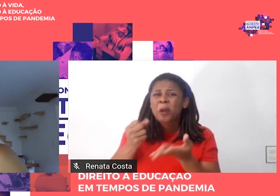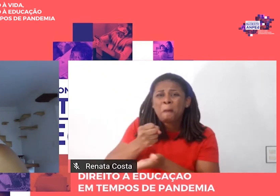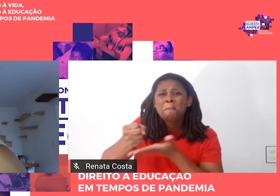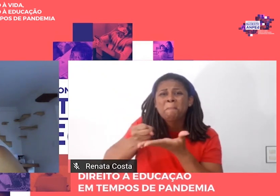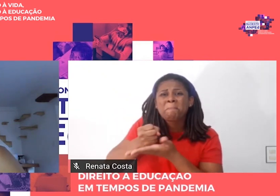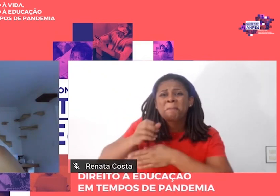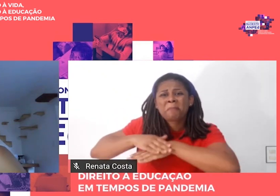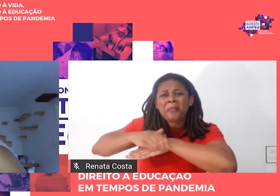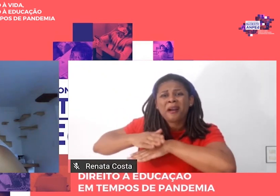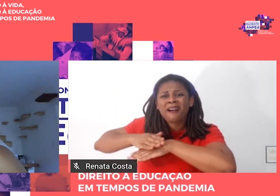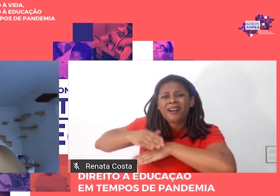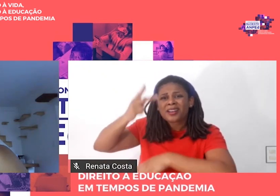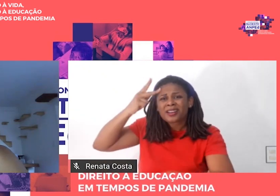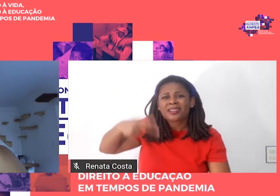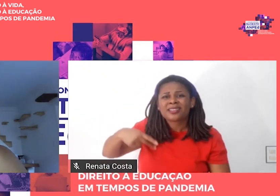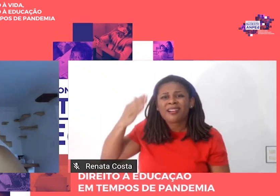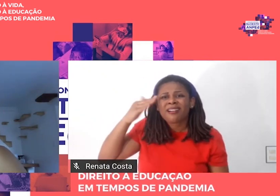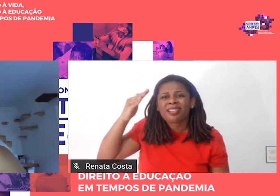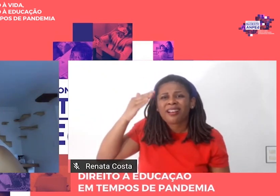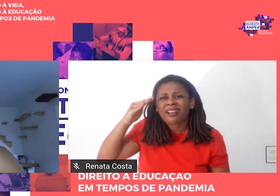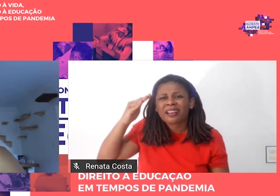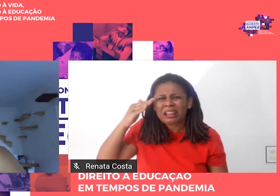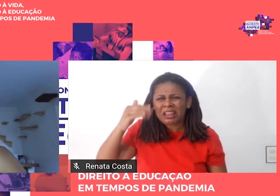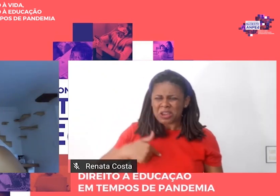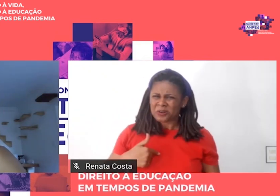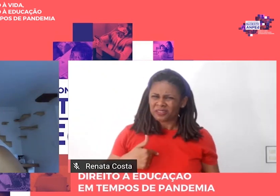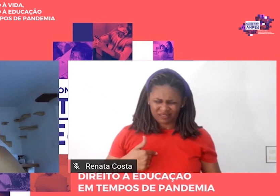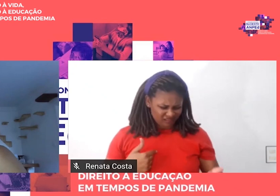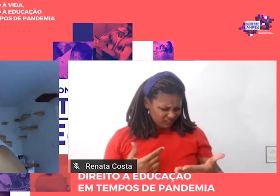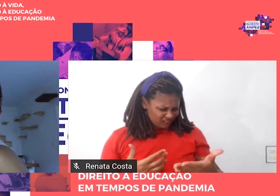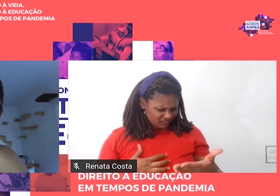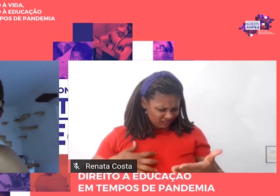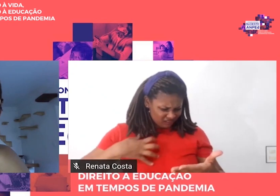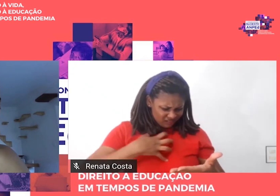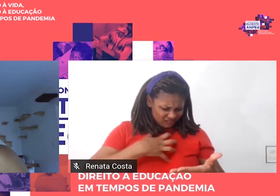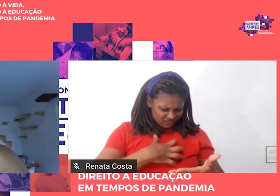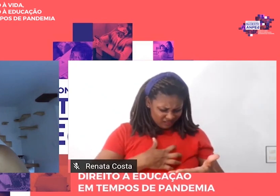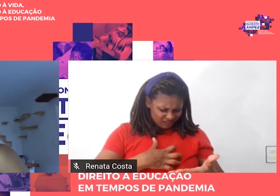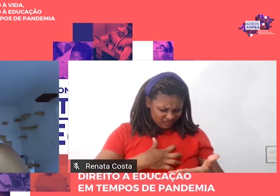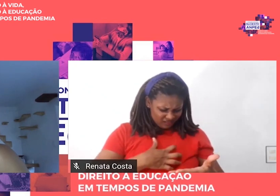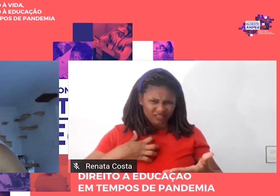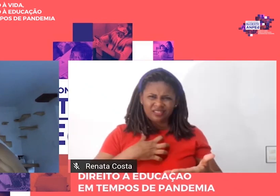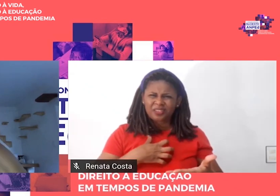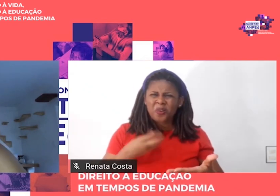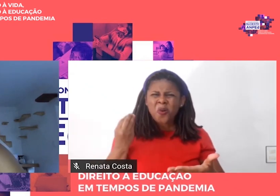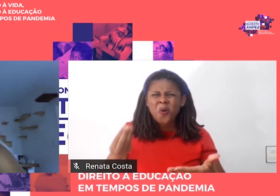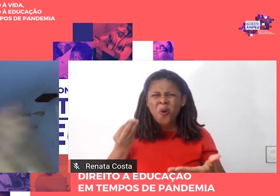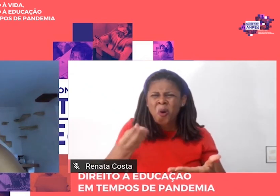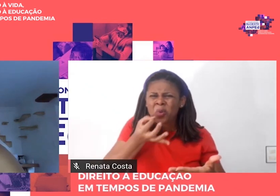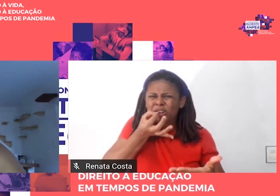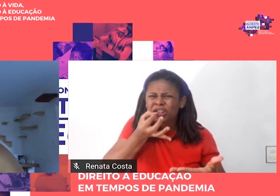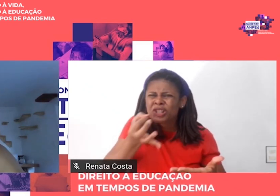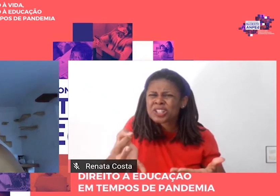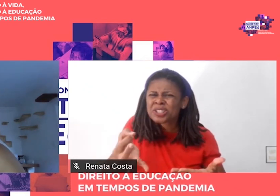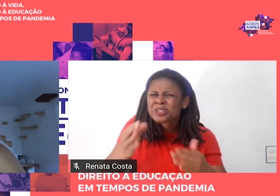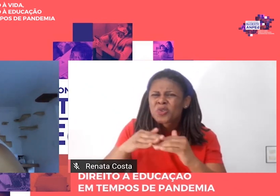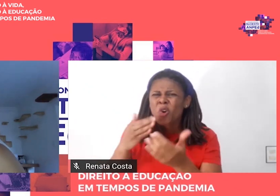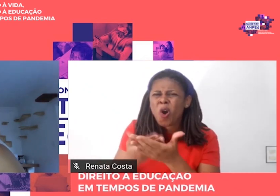me indignei com as críticas do autor à escola nova, como eu pretendo